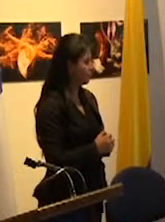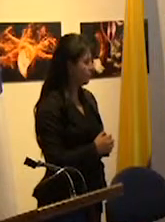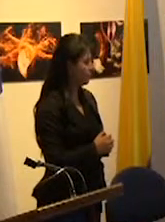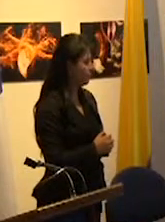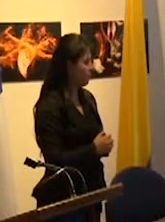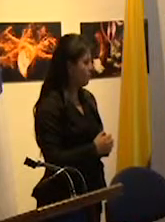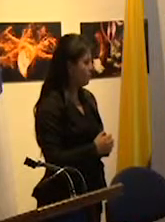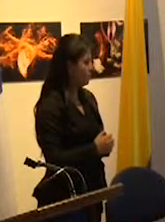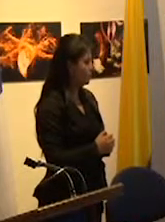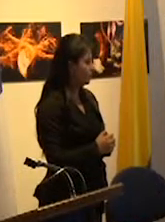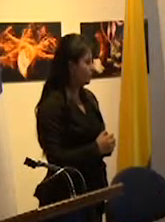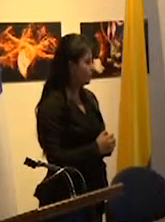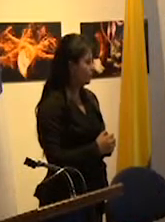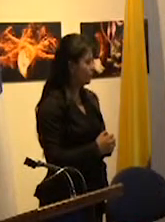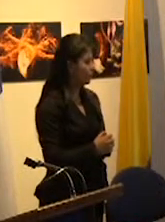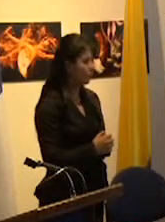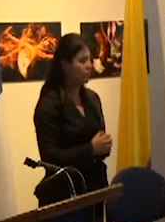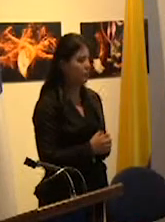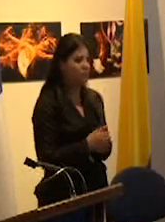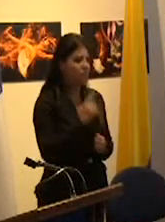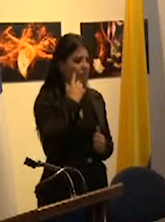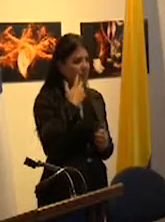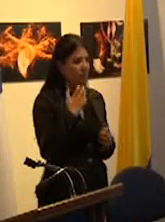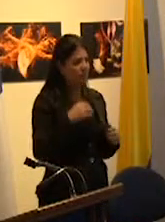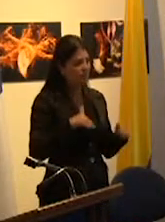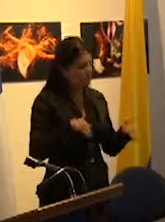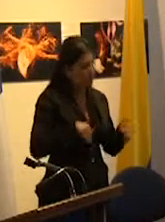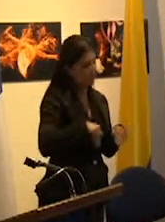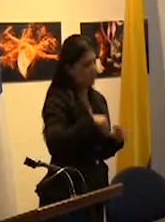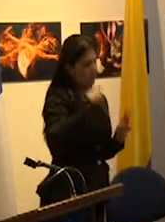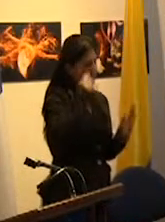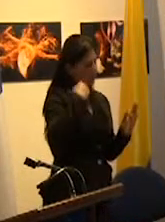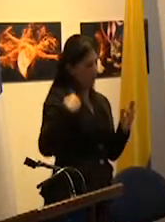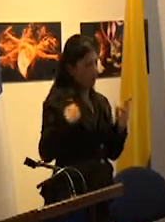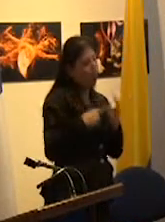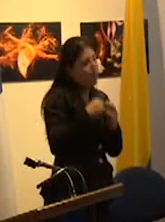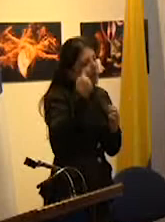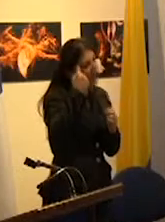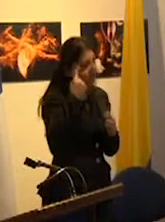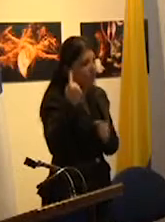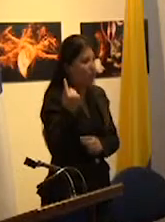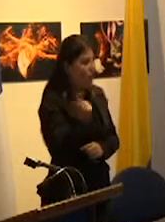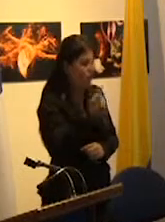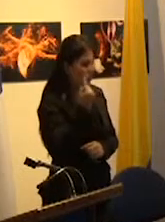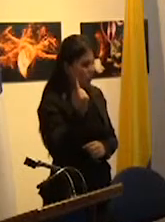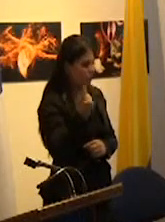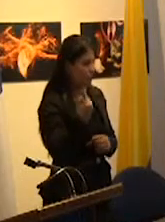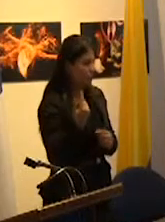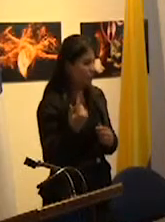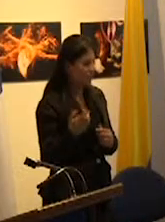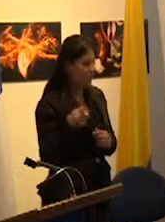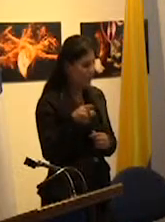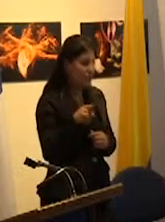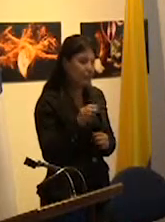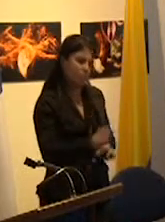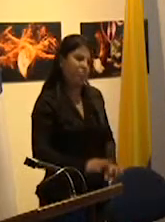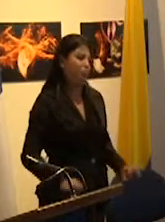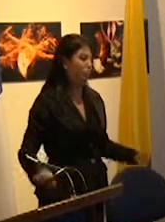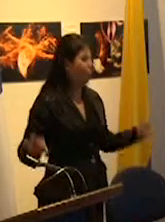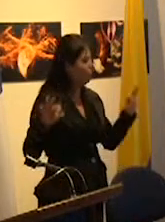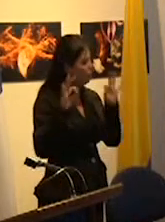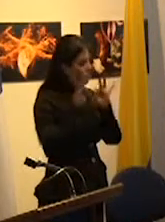llevar adelante una subjetivación o un pensamiento sobre lo común resulta una condición